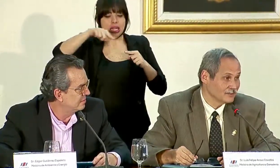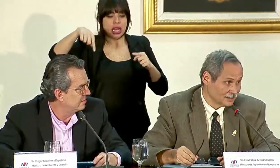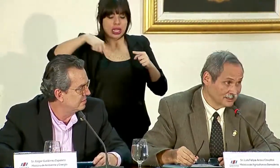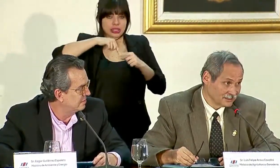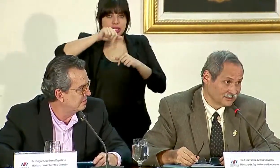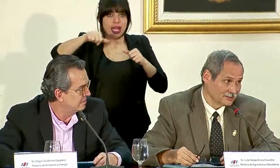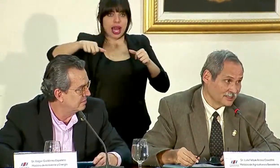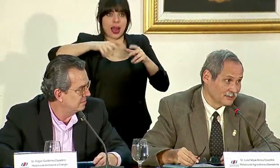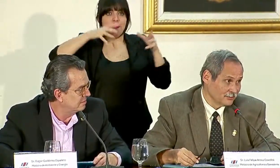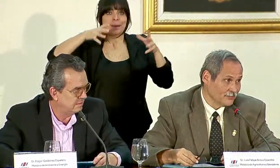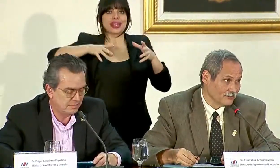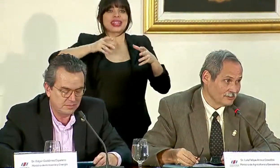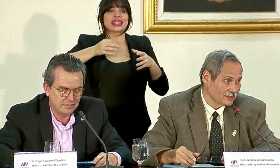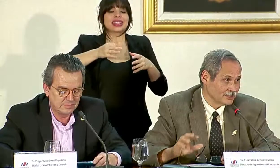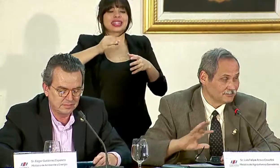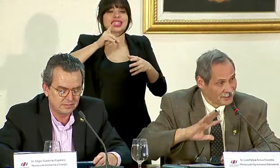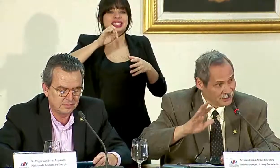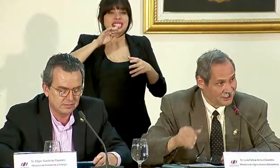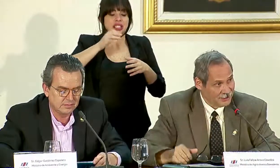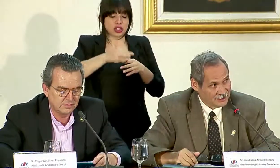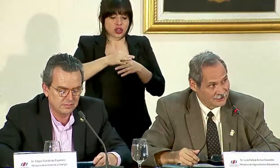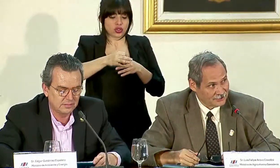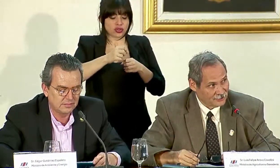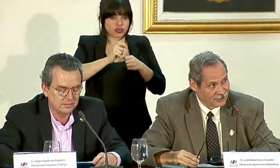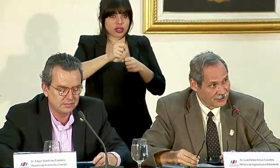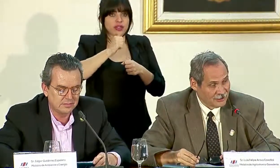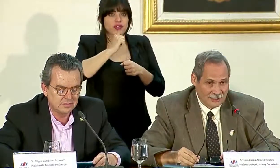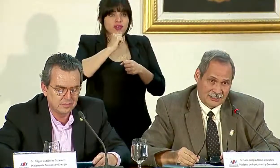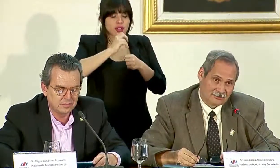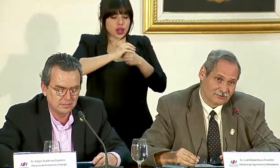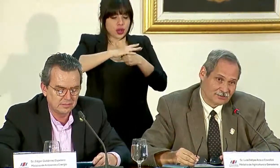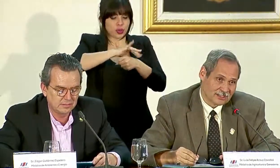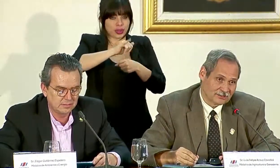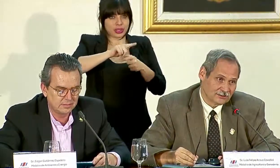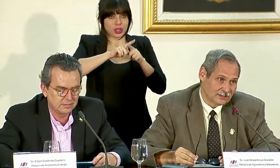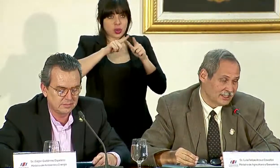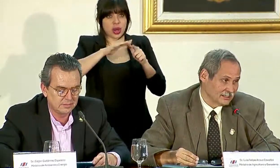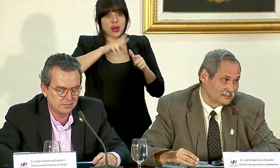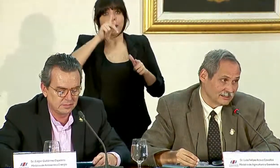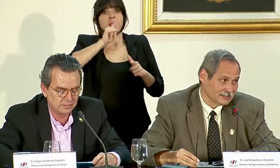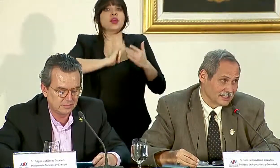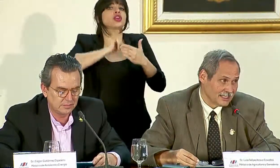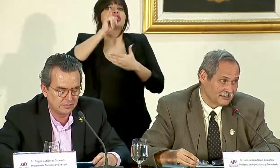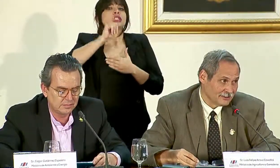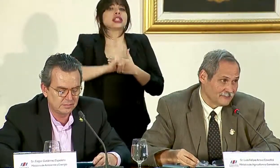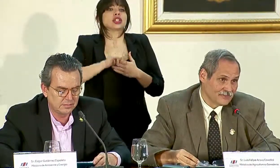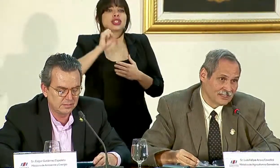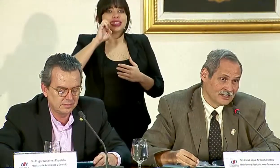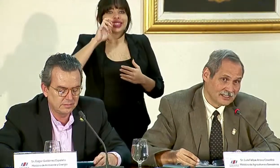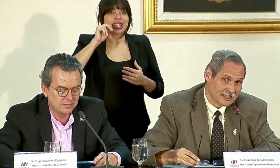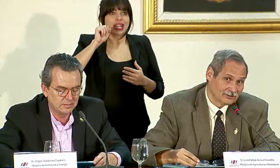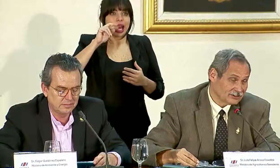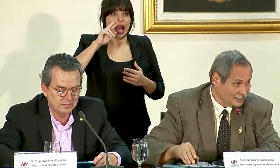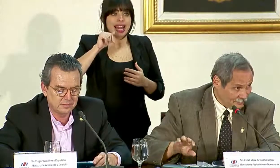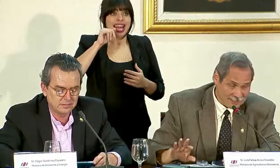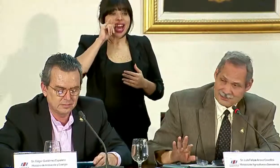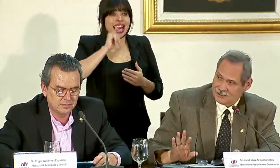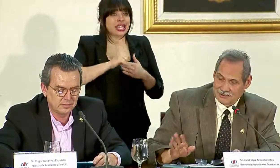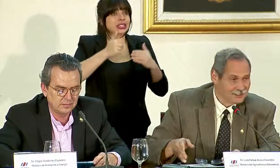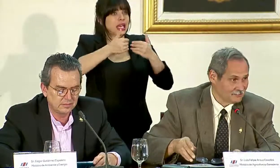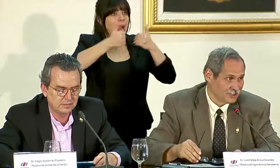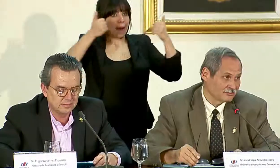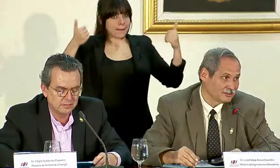del distrito de Riego, siempre en esa zona. Esto es un proyecto ya del Senara, que eso es